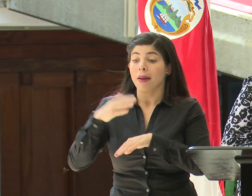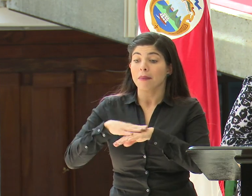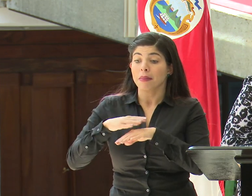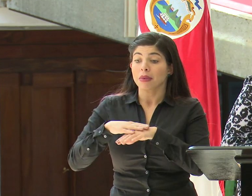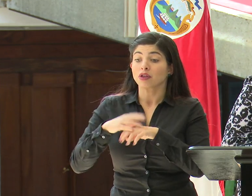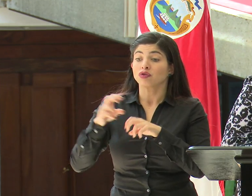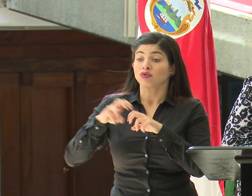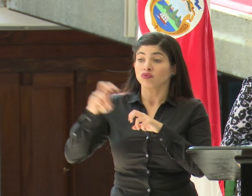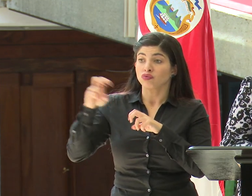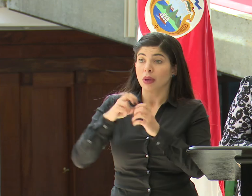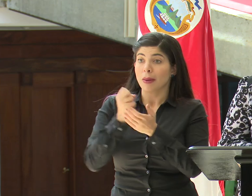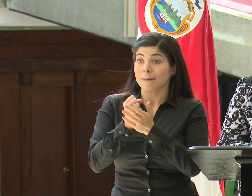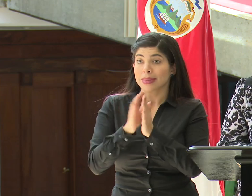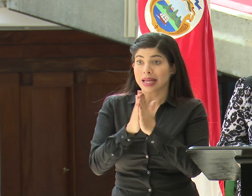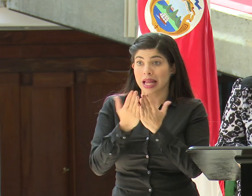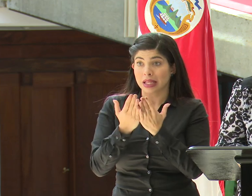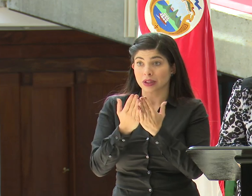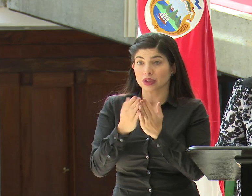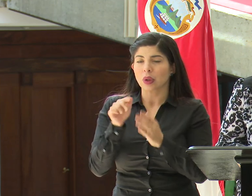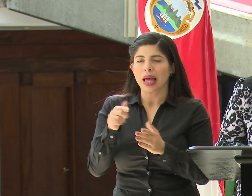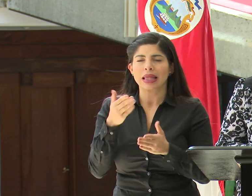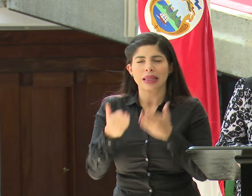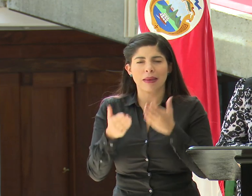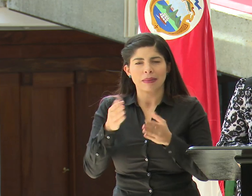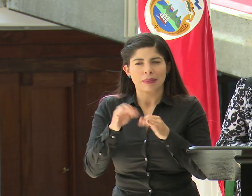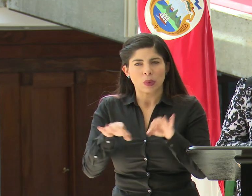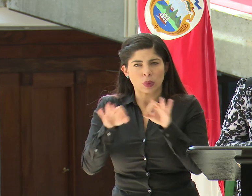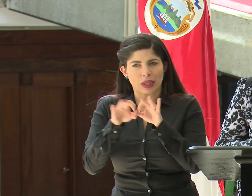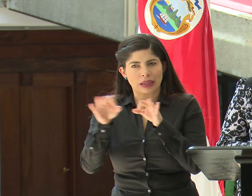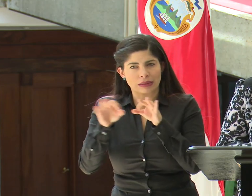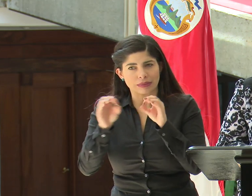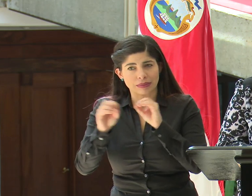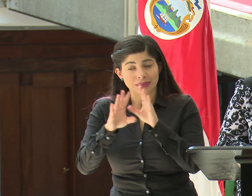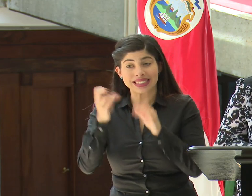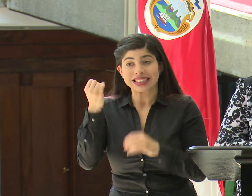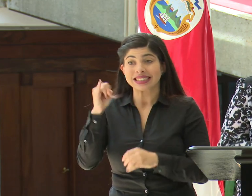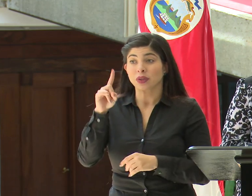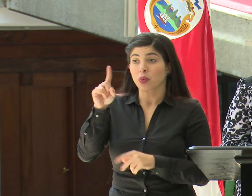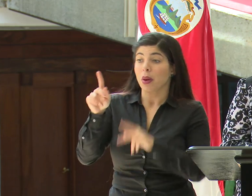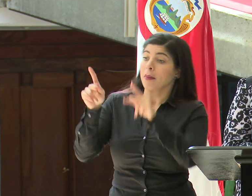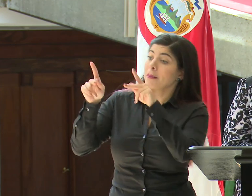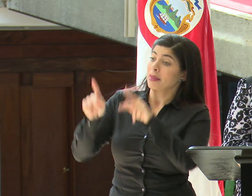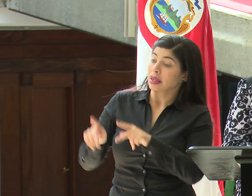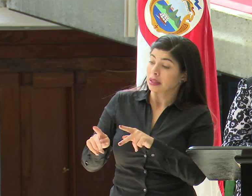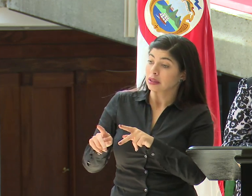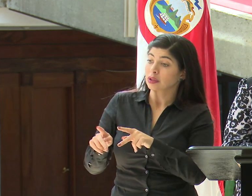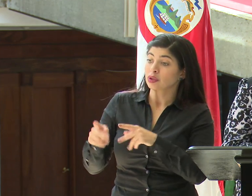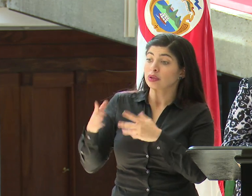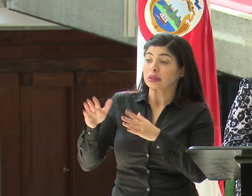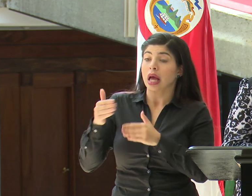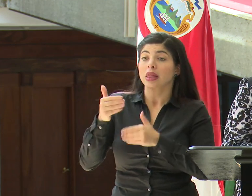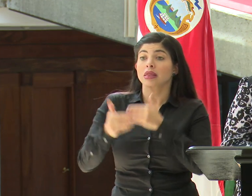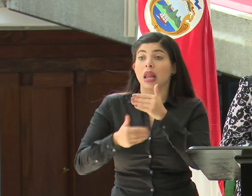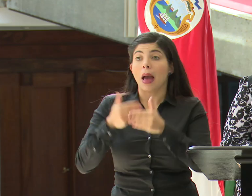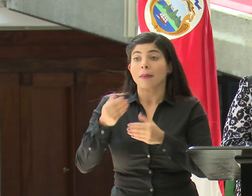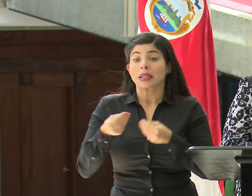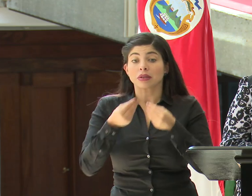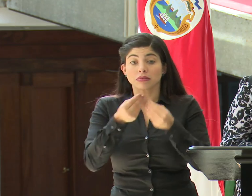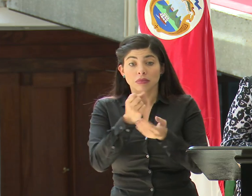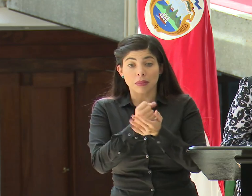regular, y aquí tal vez es importante explicar que aquellas personas que hayan presentado su trámite en migración